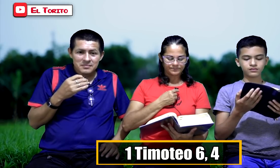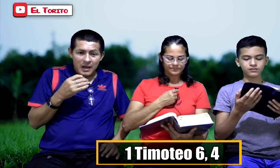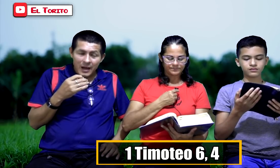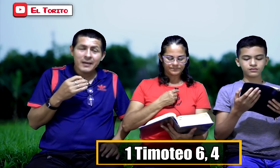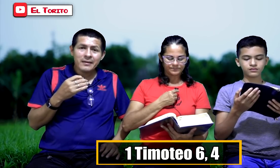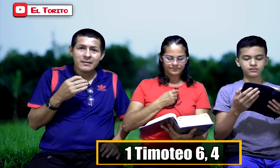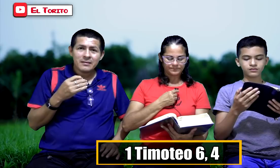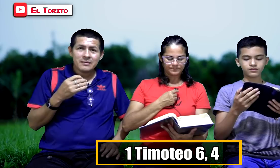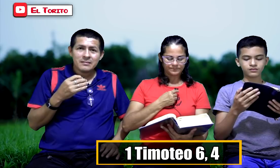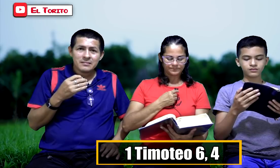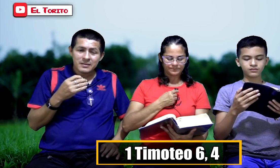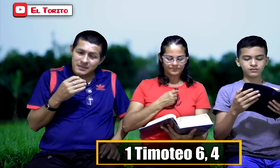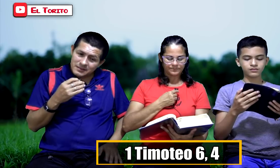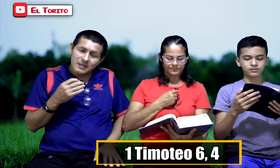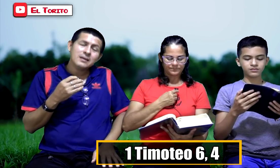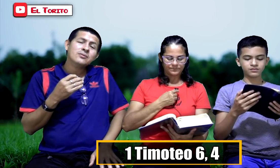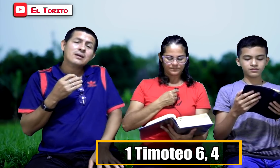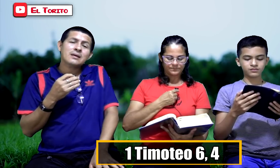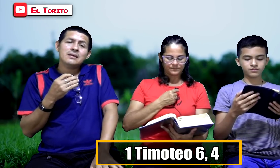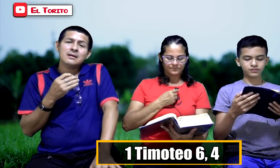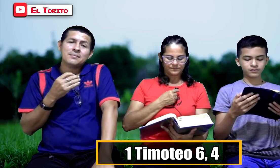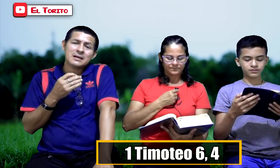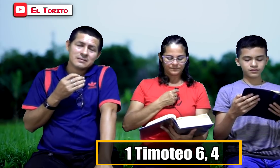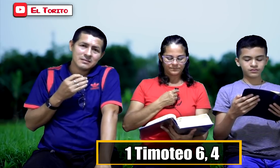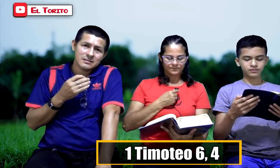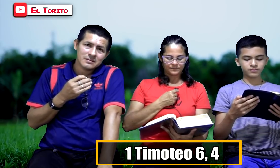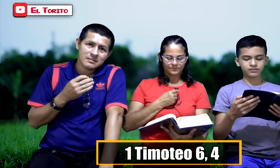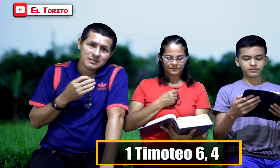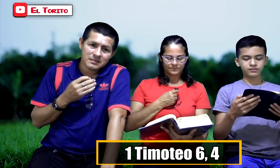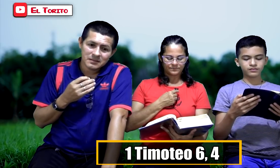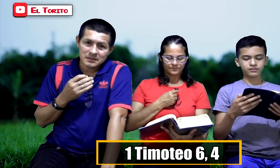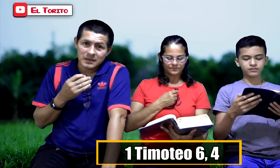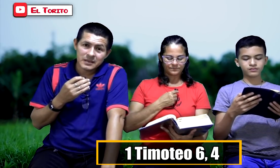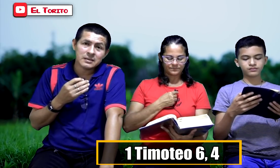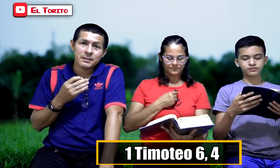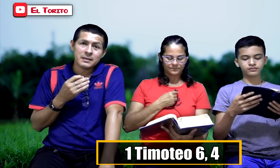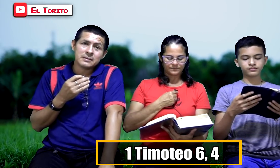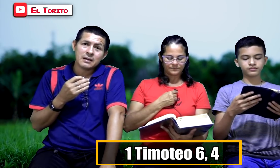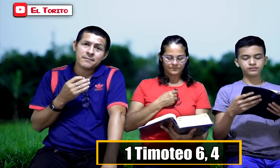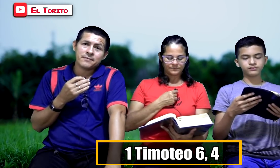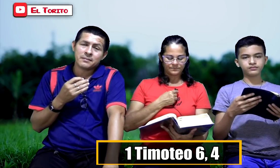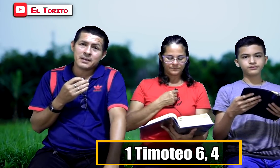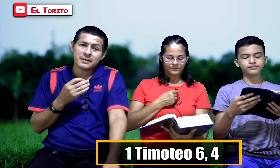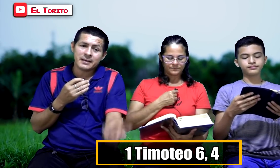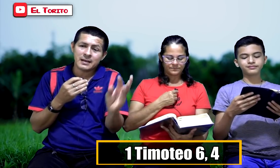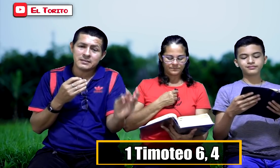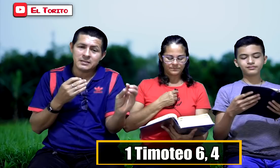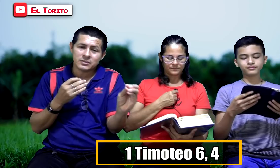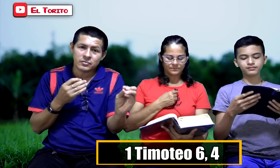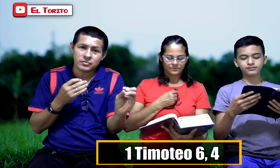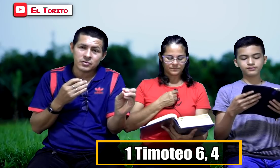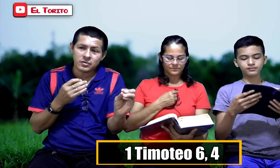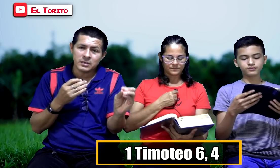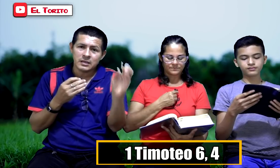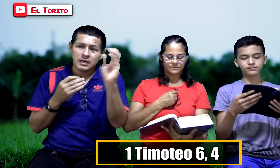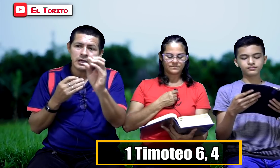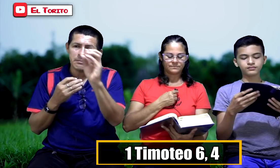Ay, están saliendo cada día más. Y ese padece la enfermedad de las discusiones y